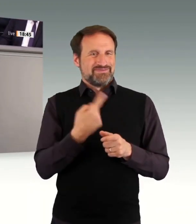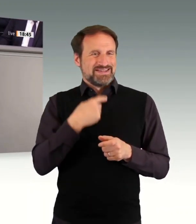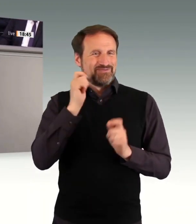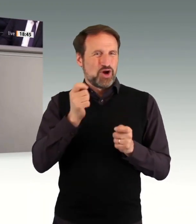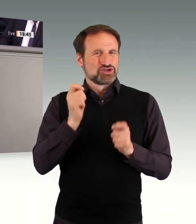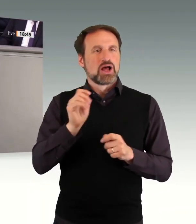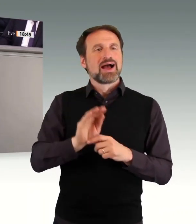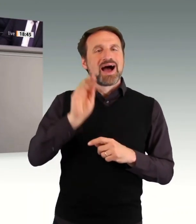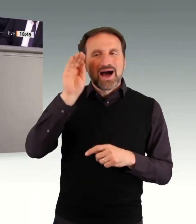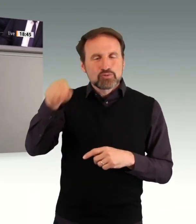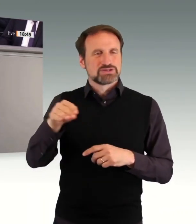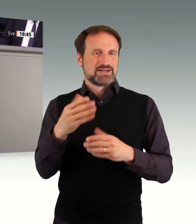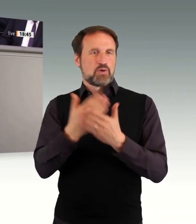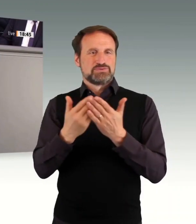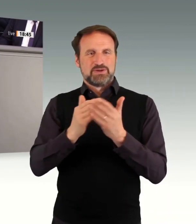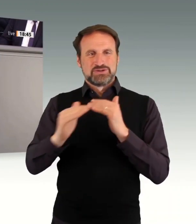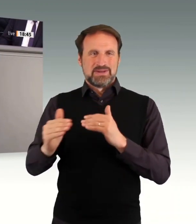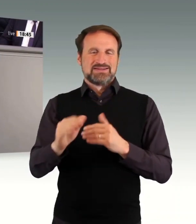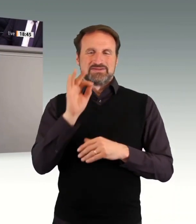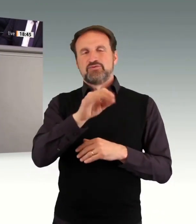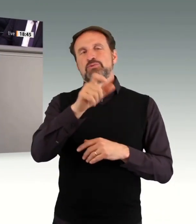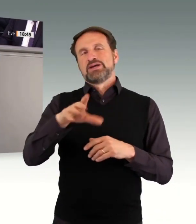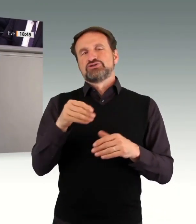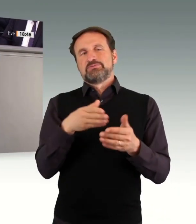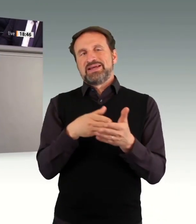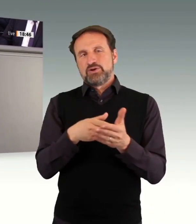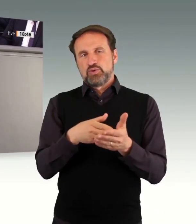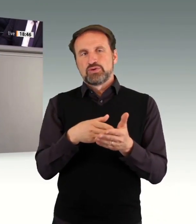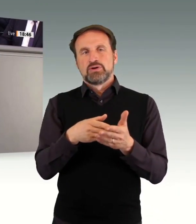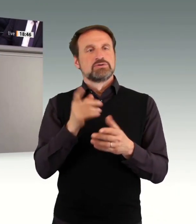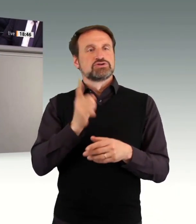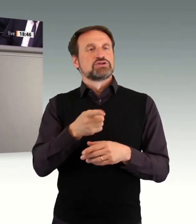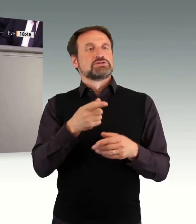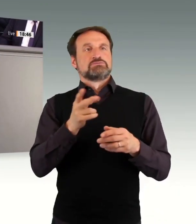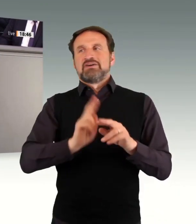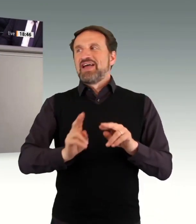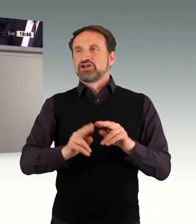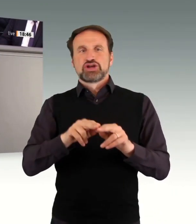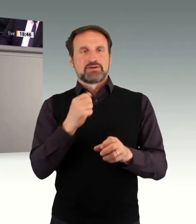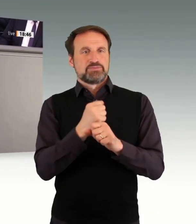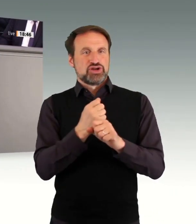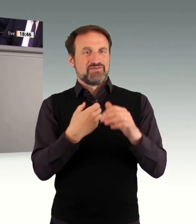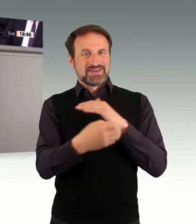eben nicht auf den ersten Arbeitsmarkt schaffen, brauchen wir aber auch die Verbesserung der